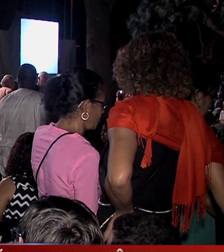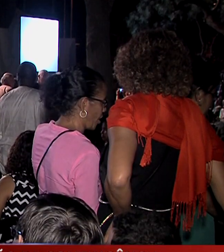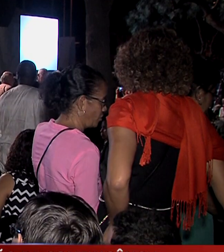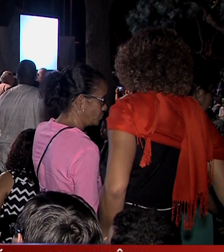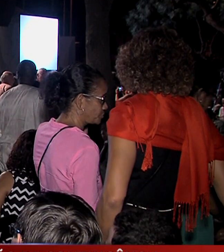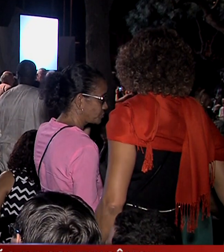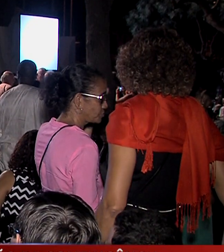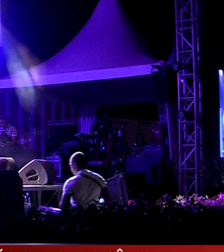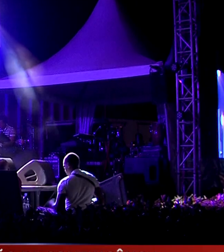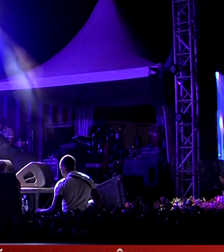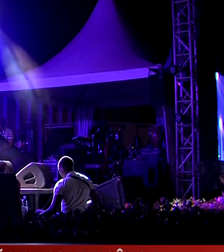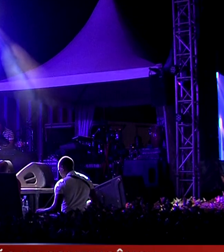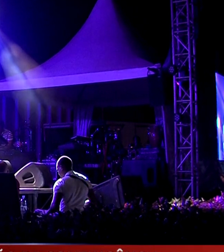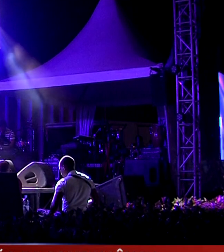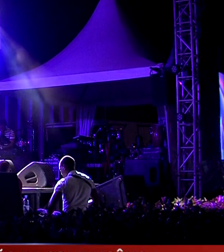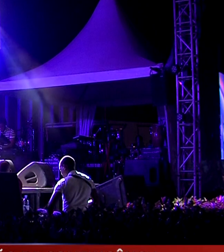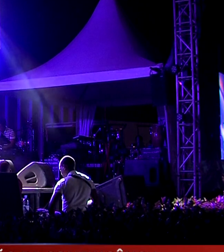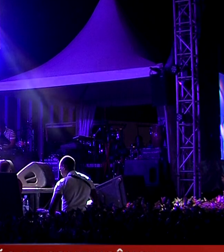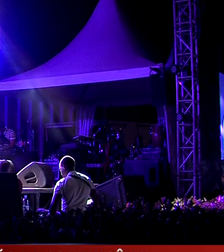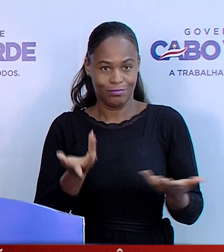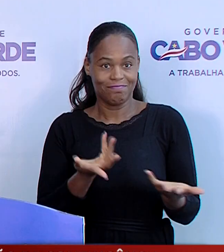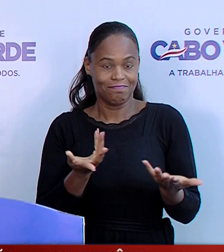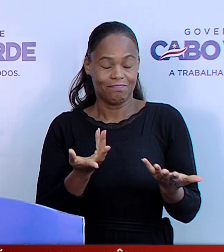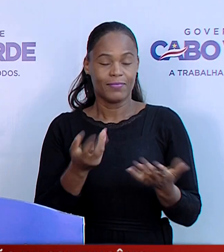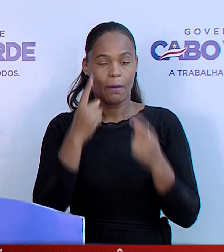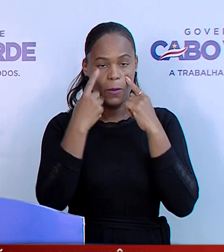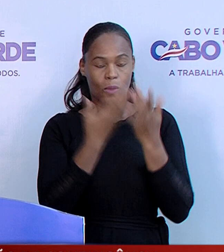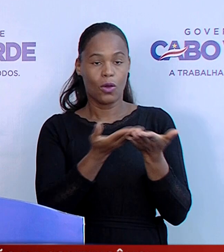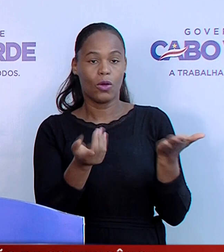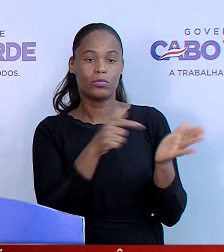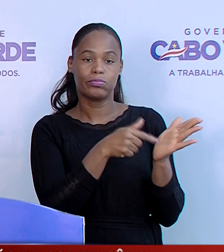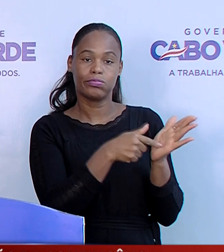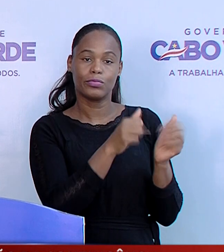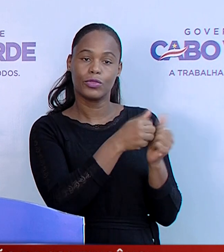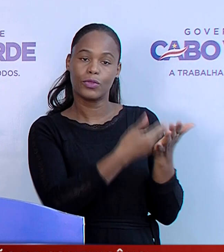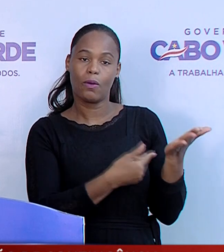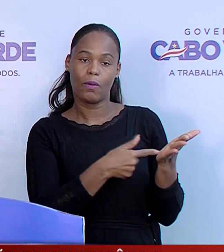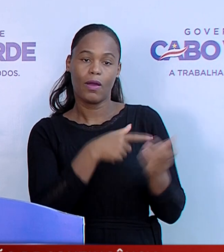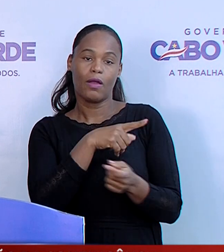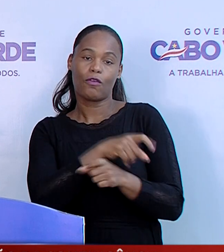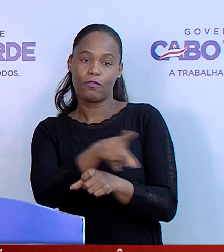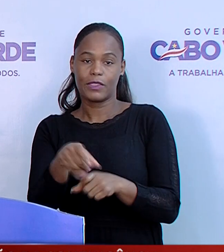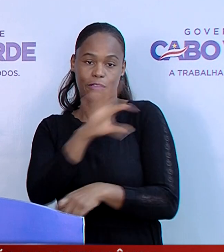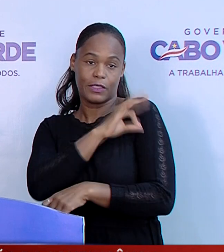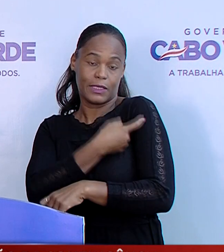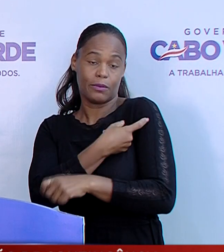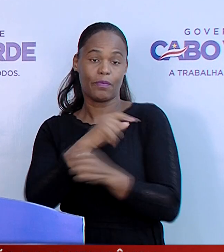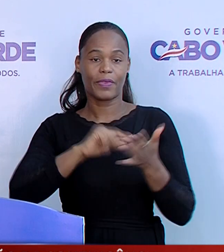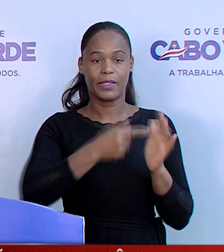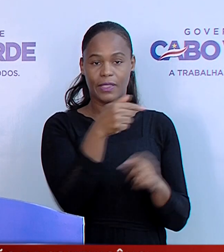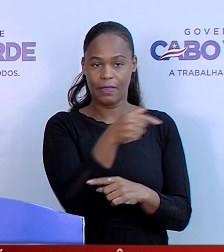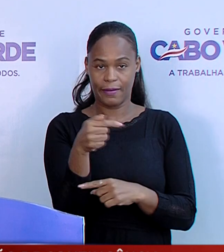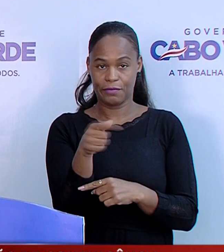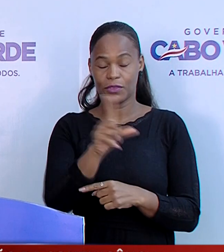aos promotores e organizadores de eventos, devem exigir a apresentação do certificado Covid-19 de vacinação e um teste negativo,